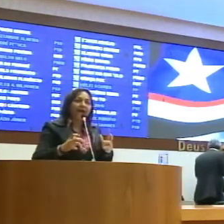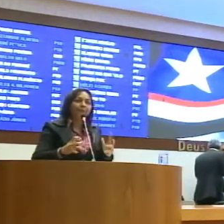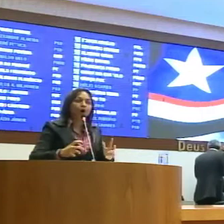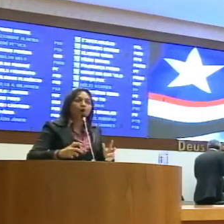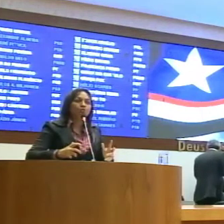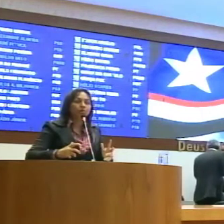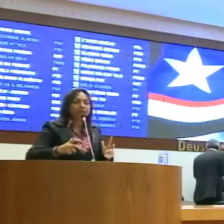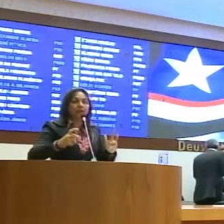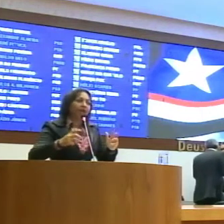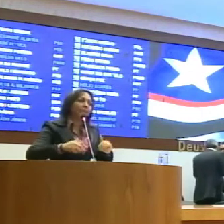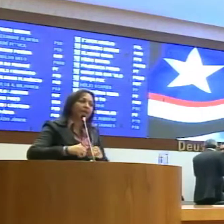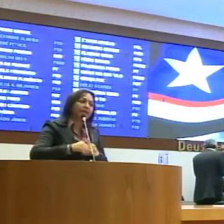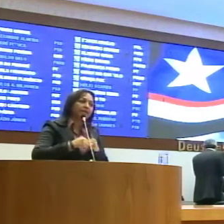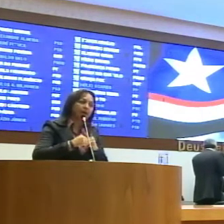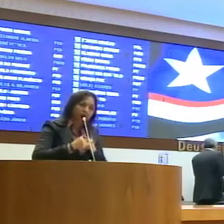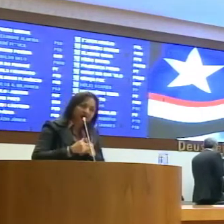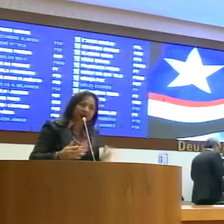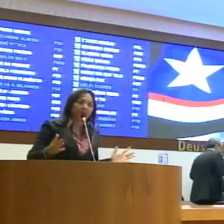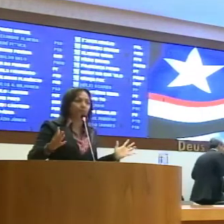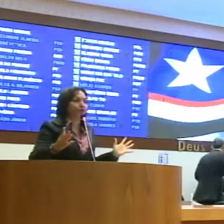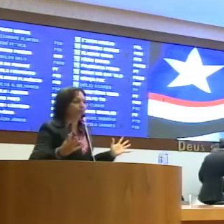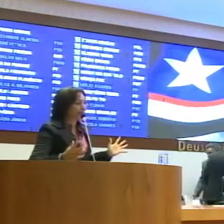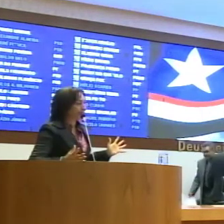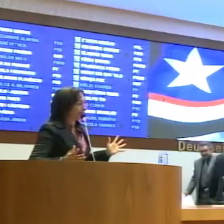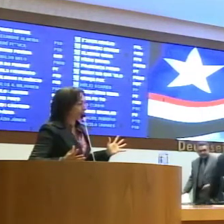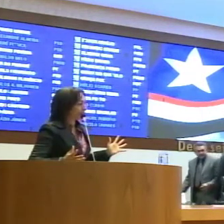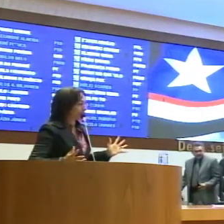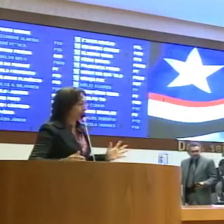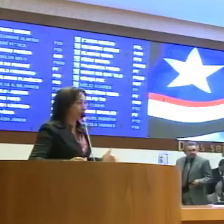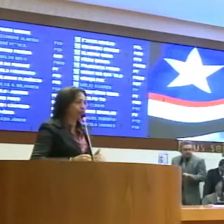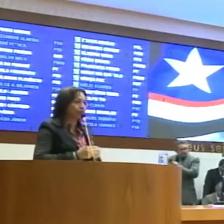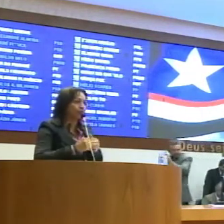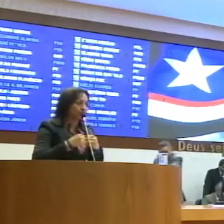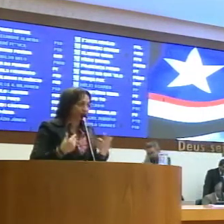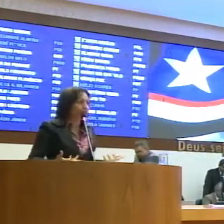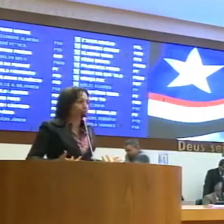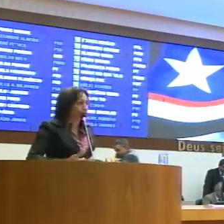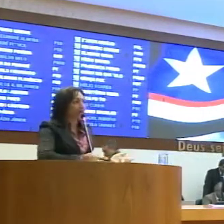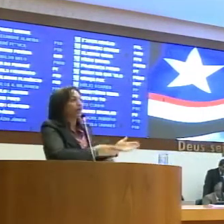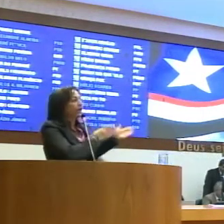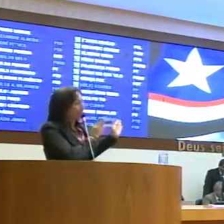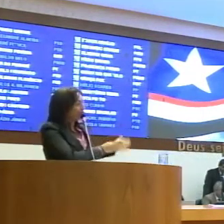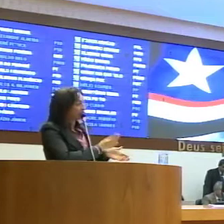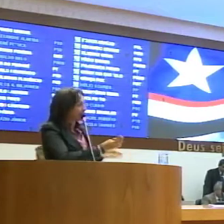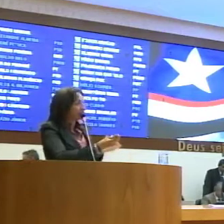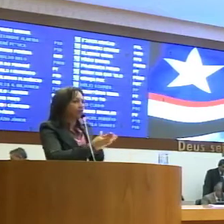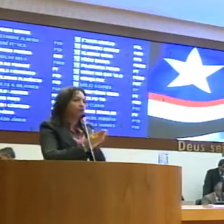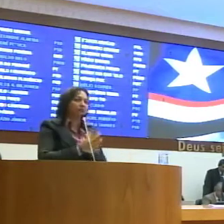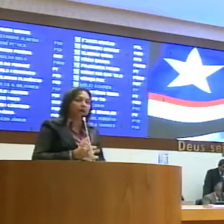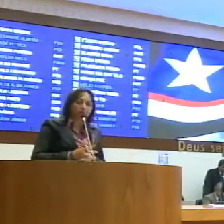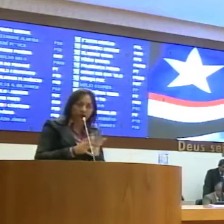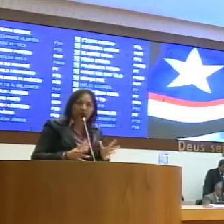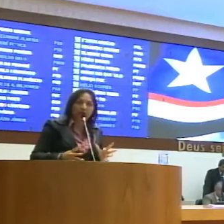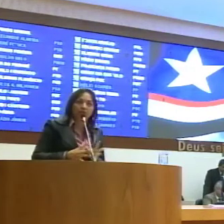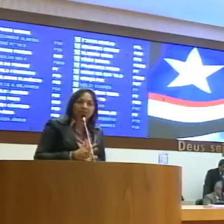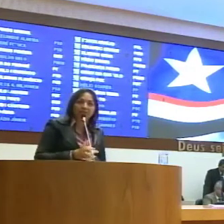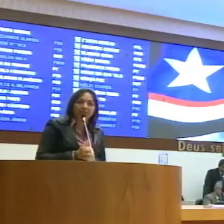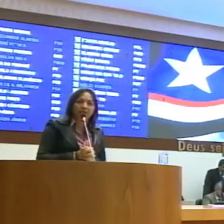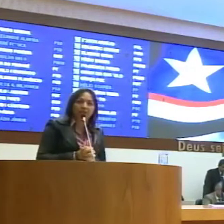Mas, acabou que eu também não sei porquê, e quando eu digo não sei porquê, é o que tem